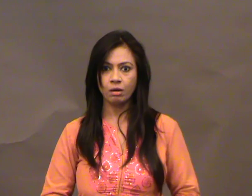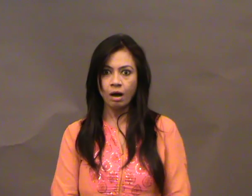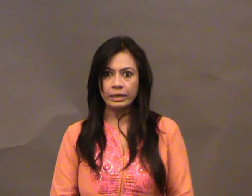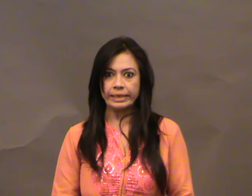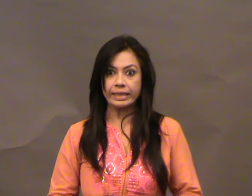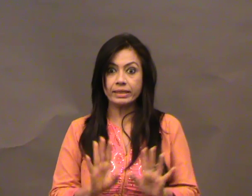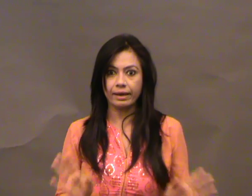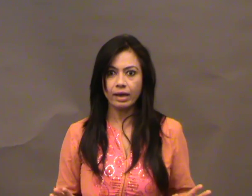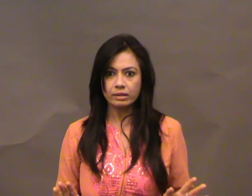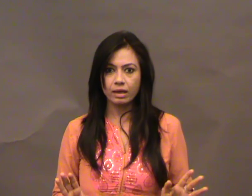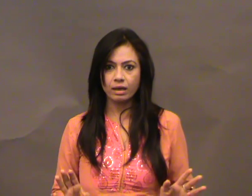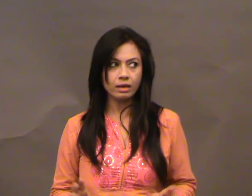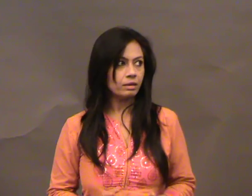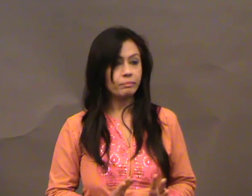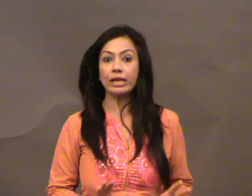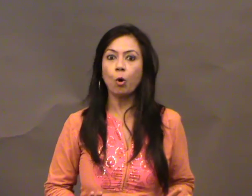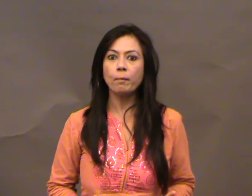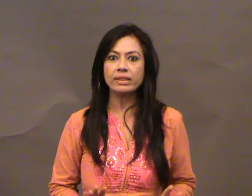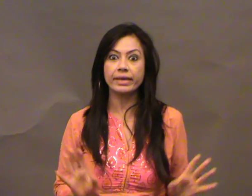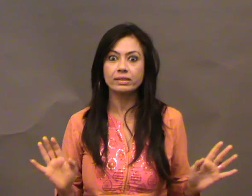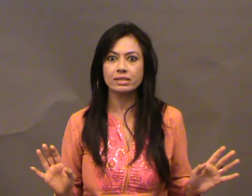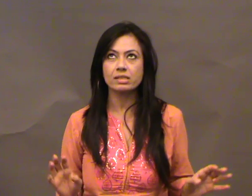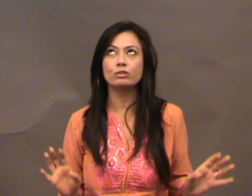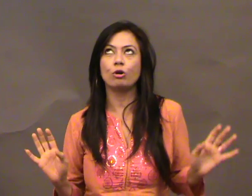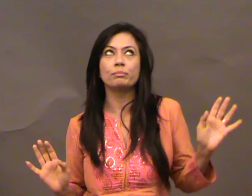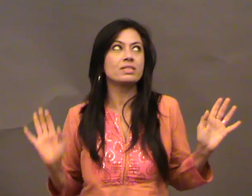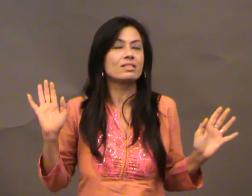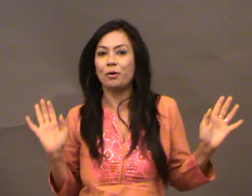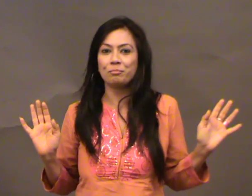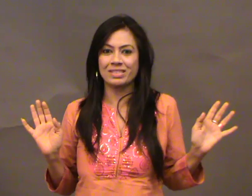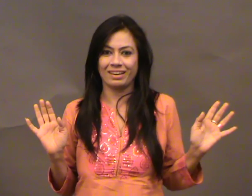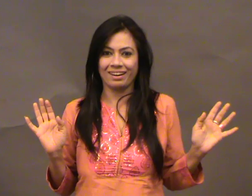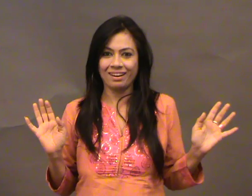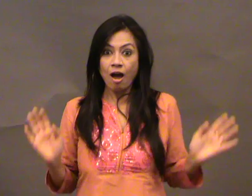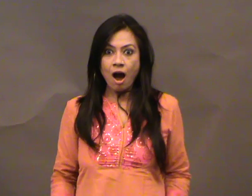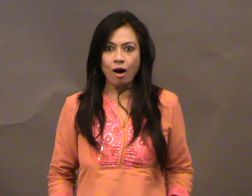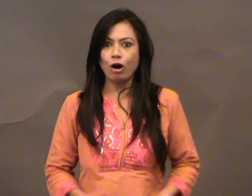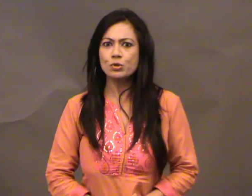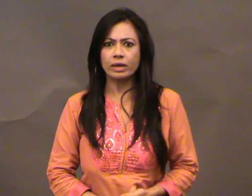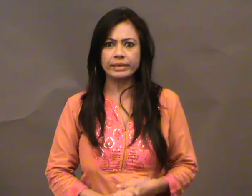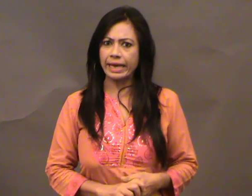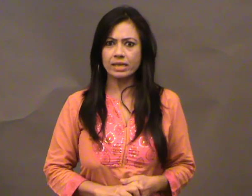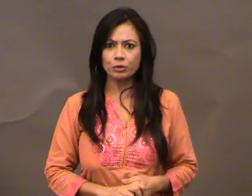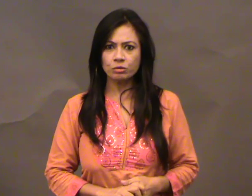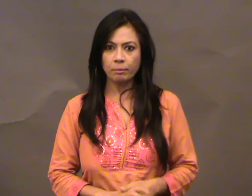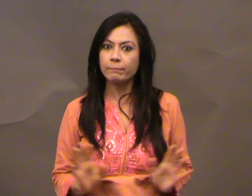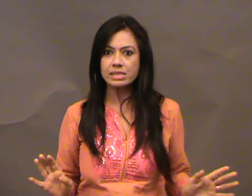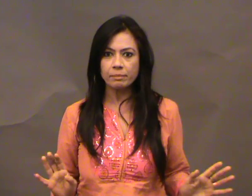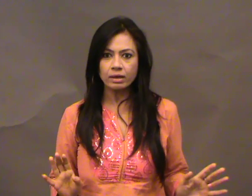लेकिन तेरे आते ही, मेरे होम में थेटर जैसा डोर भी साओन बजने लगा, और सुना, कैसे हैं तू, मजे में,